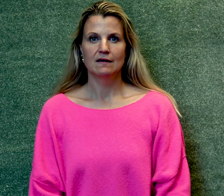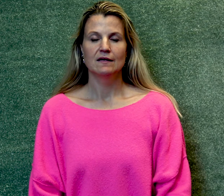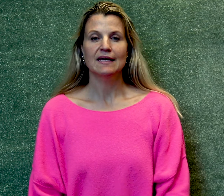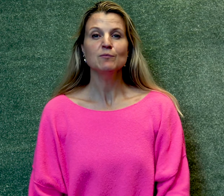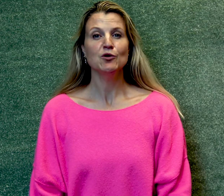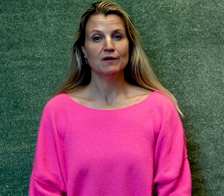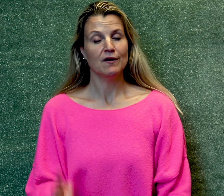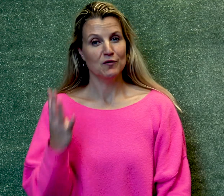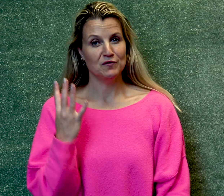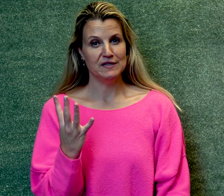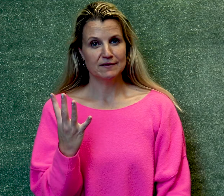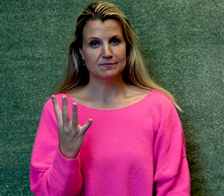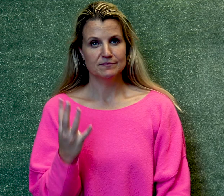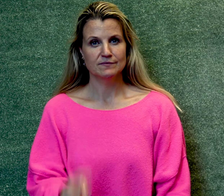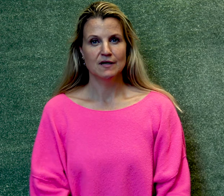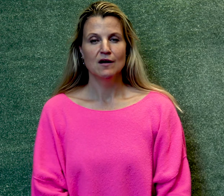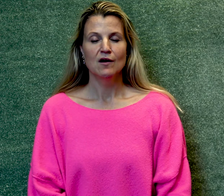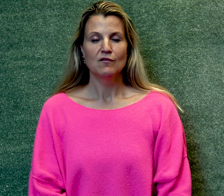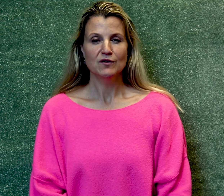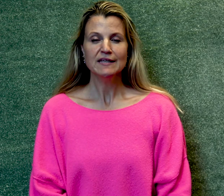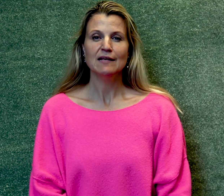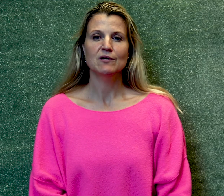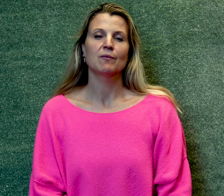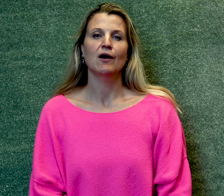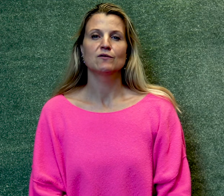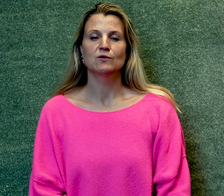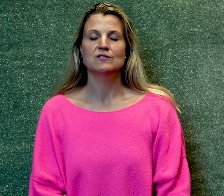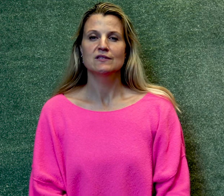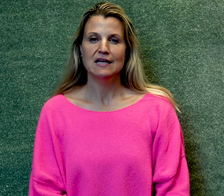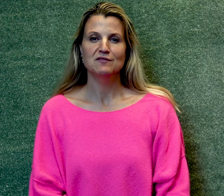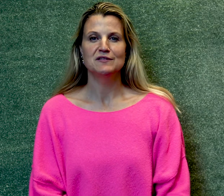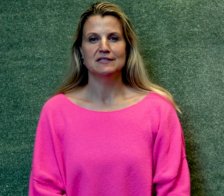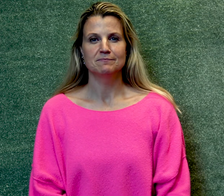Ritme nummer 4 Voor dit ritme gebruiken we het woord televisie.